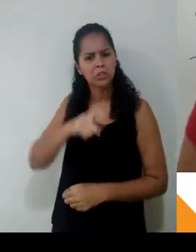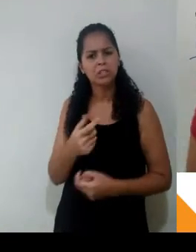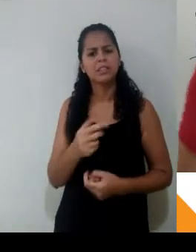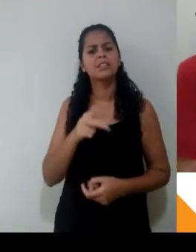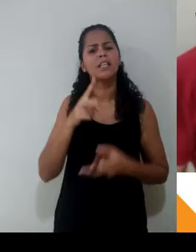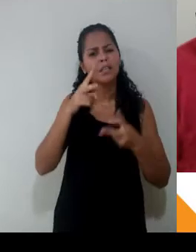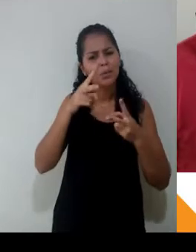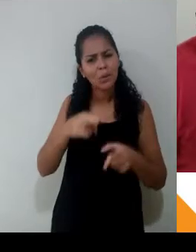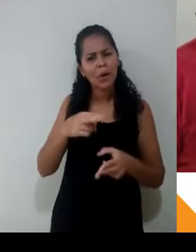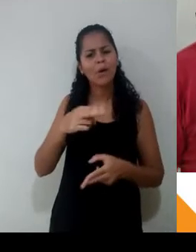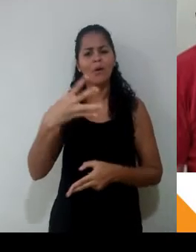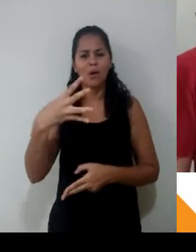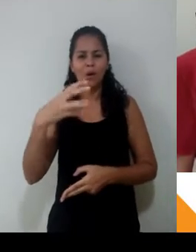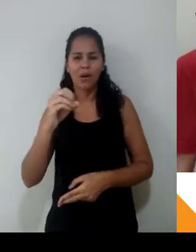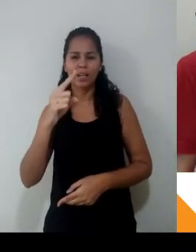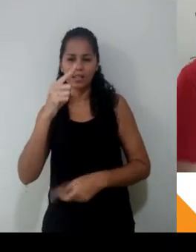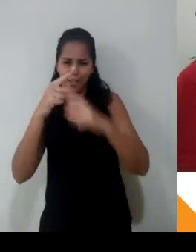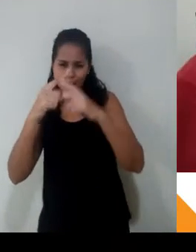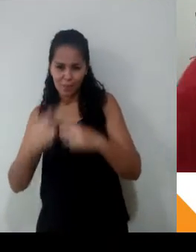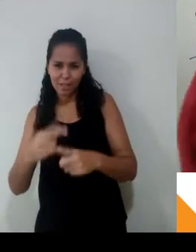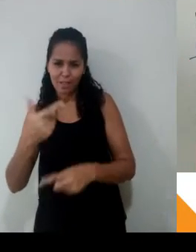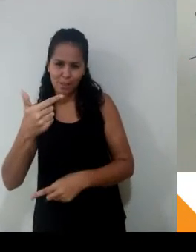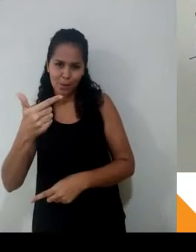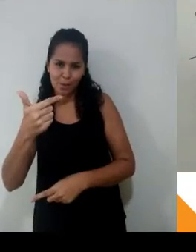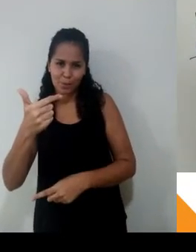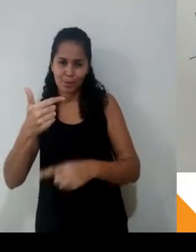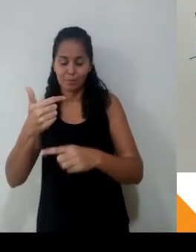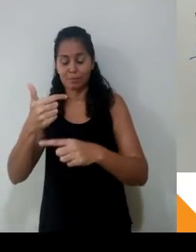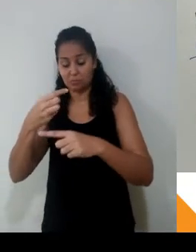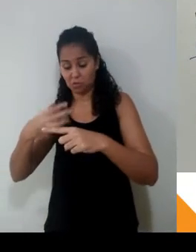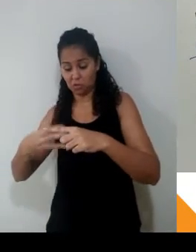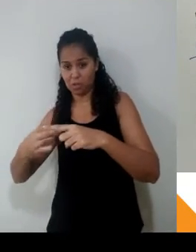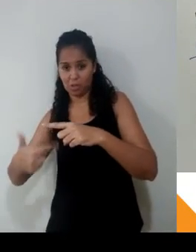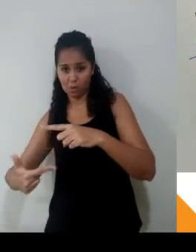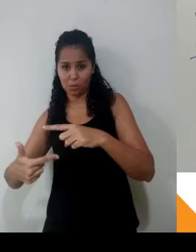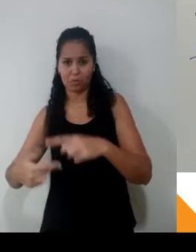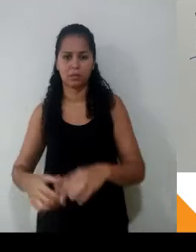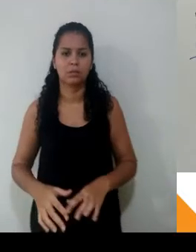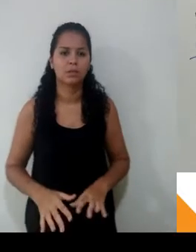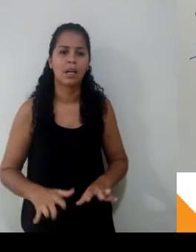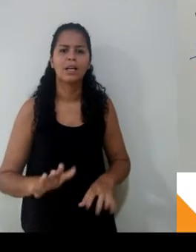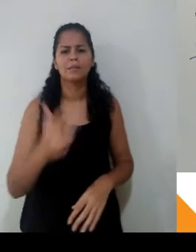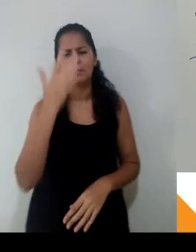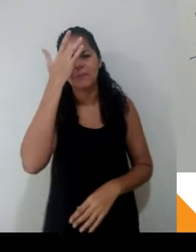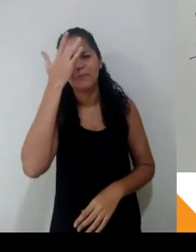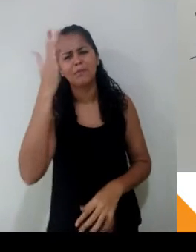não multipliquei, porque assim fica mais fácil de simplificar, queridos. Por exemplo, 12 com 32 por 4 dá 3